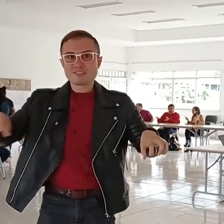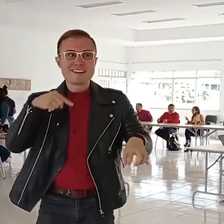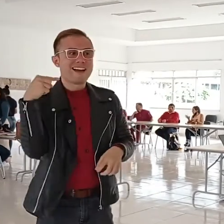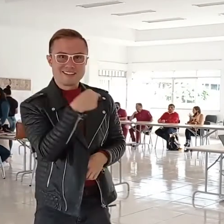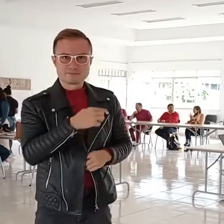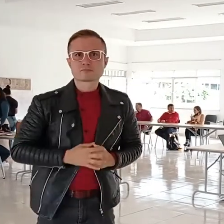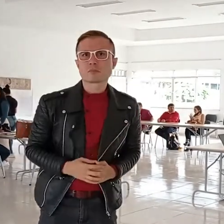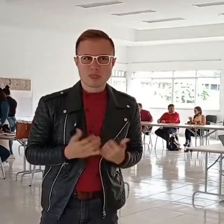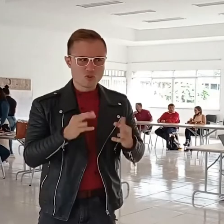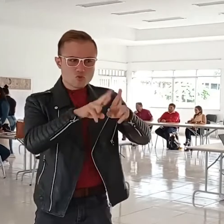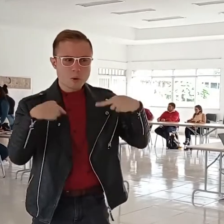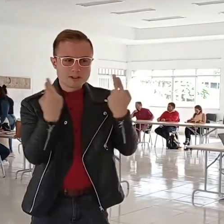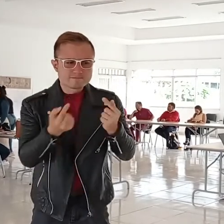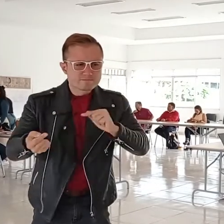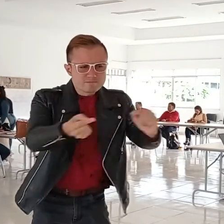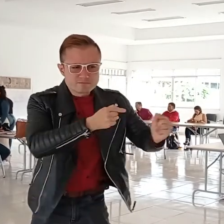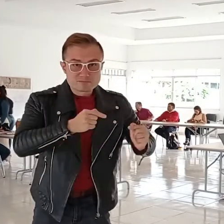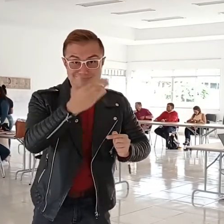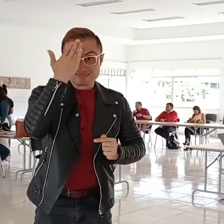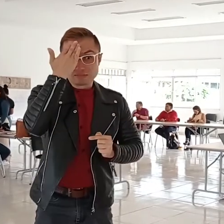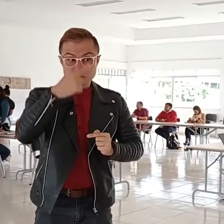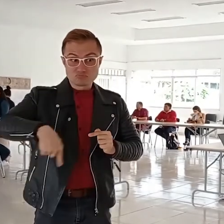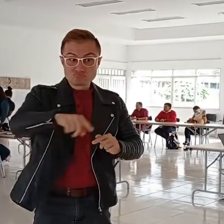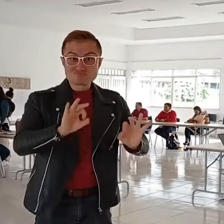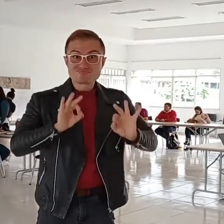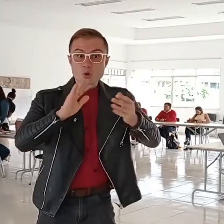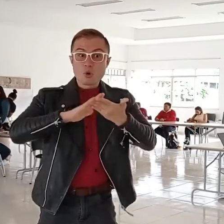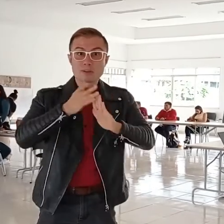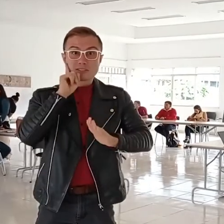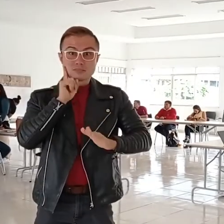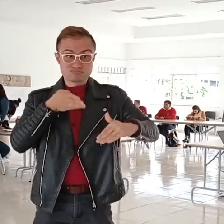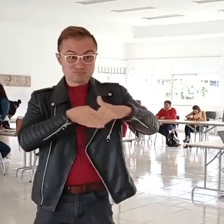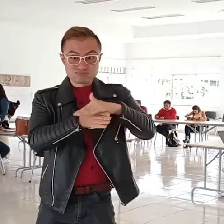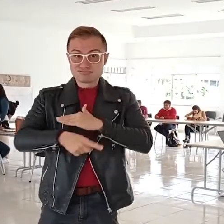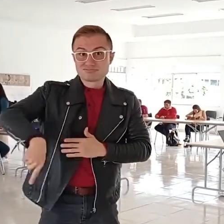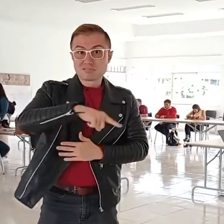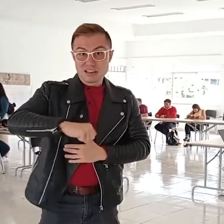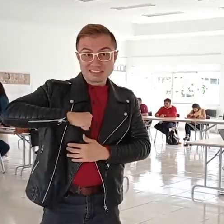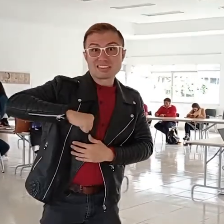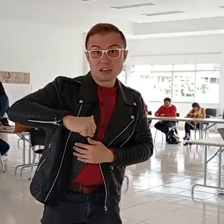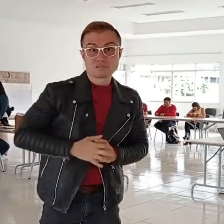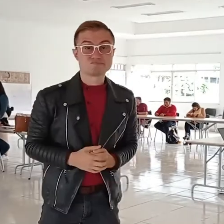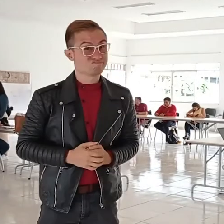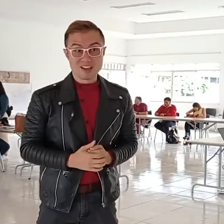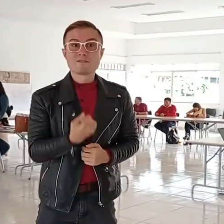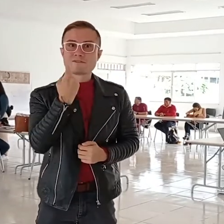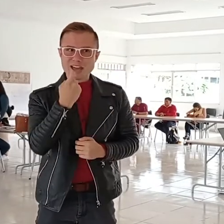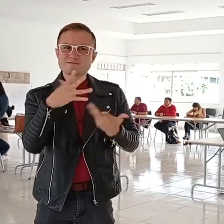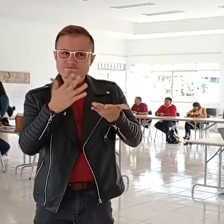transporte y demás. En esta reunión estamos discutiendo sobre el acceso de la comunidad sorda a los diferentes espacios y la garantía de